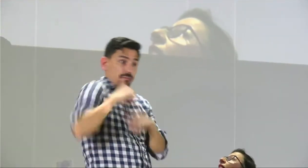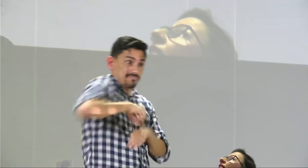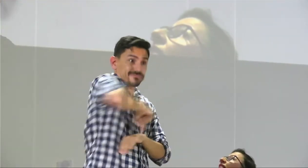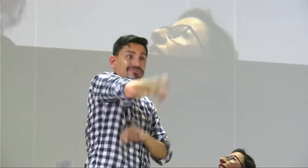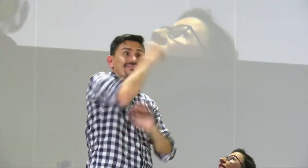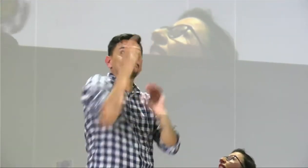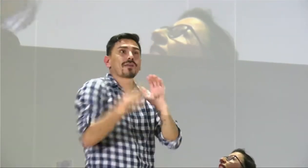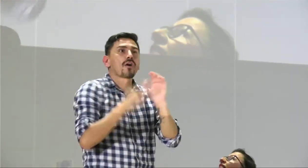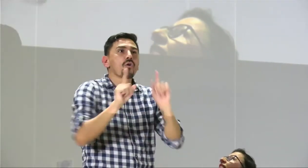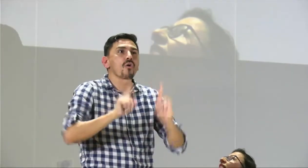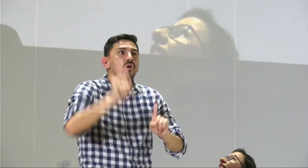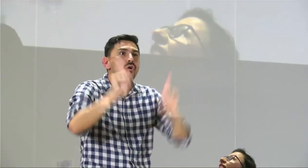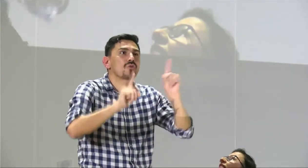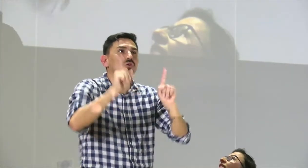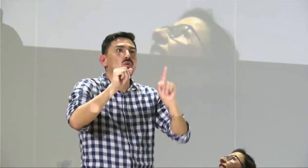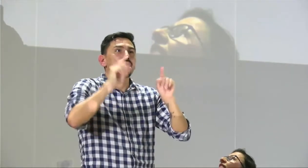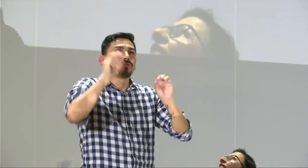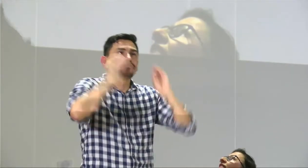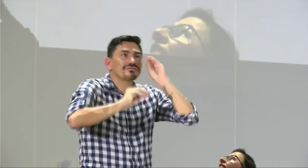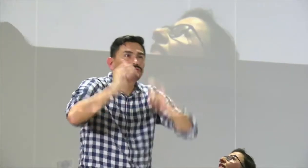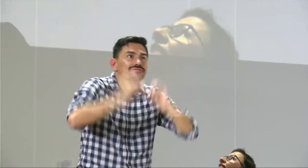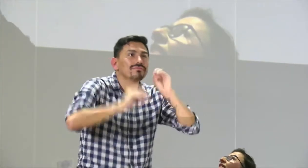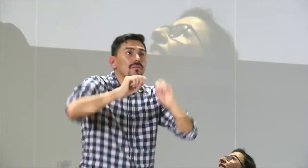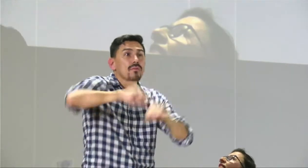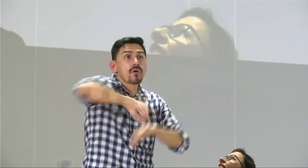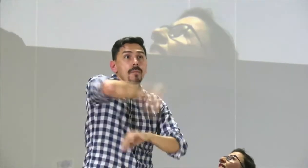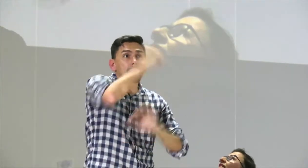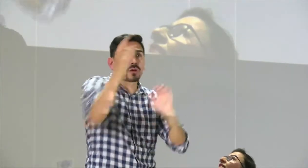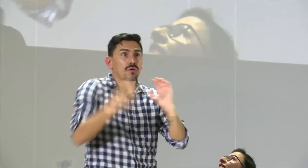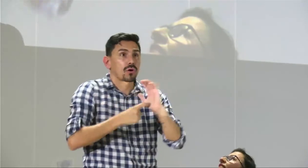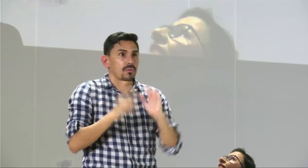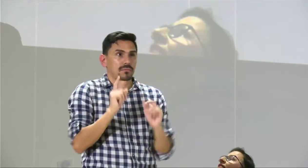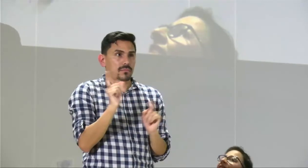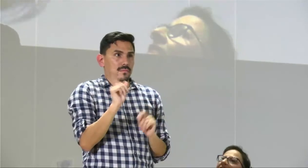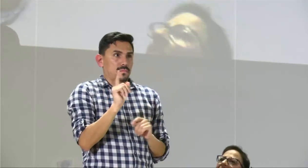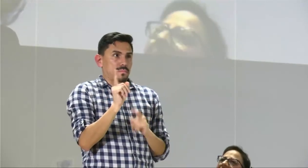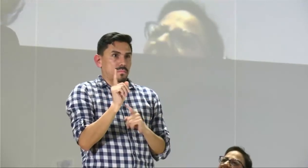el INSOR no es el responsable totalmente de este concurso docente